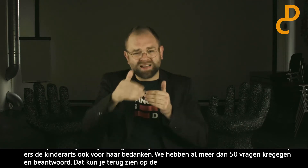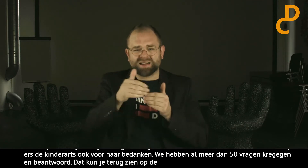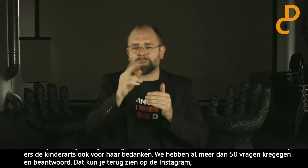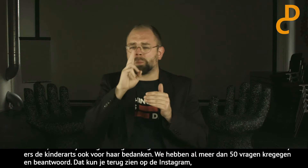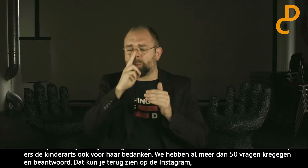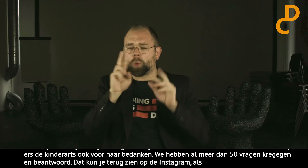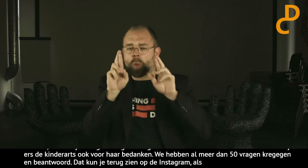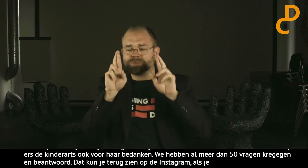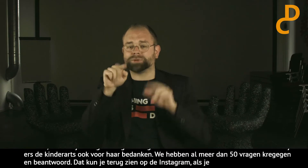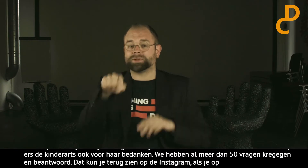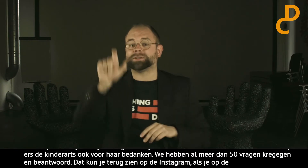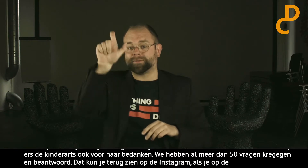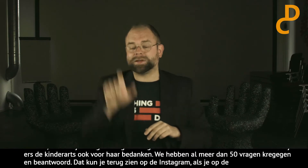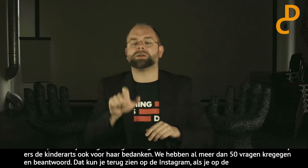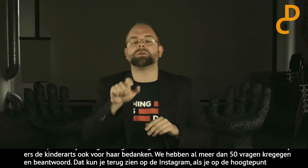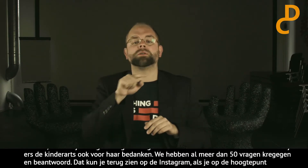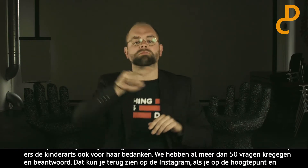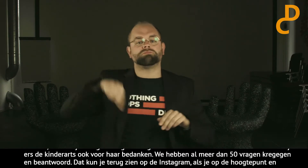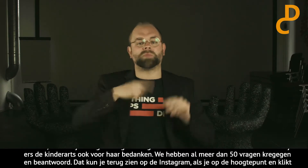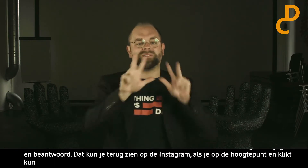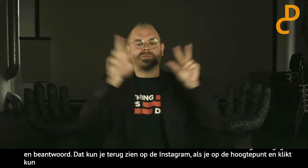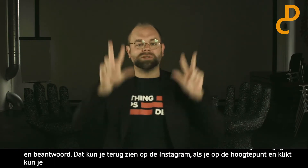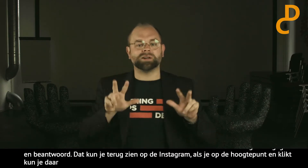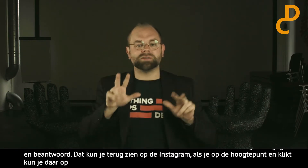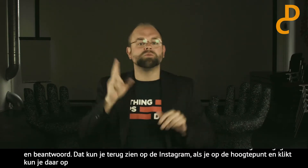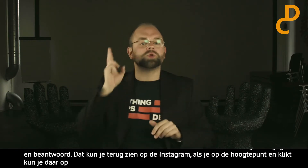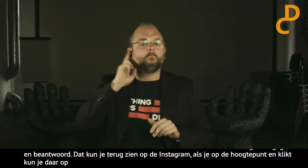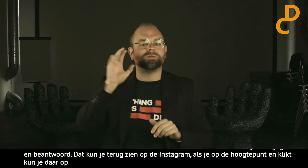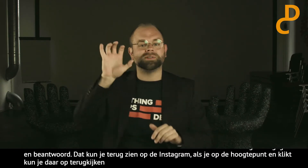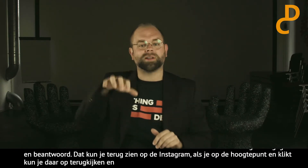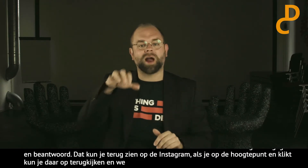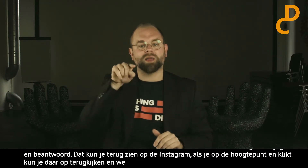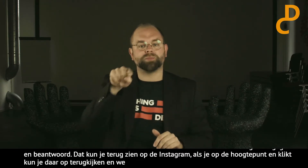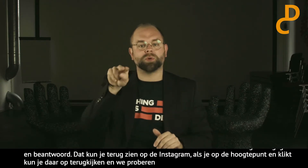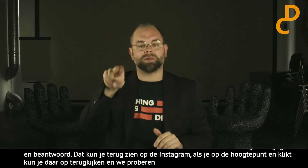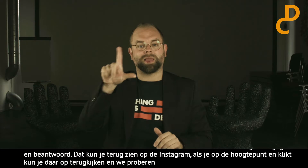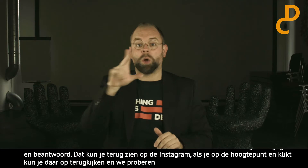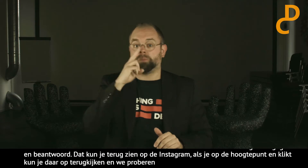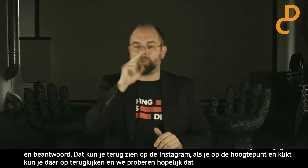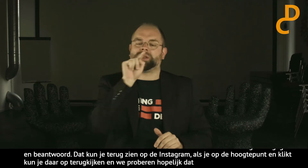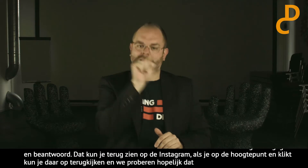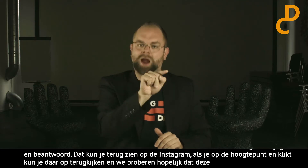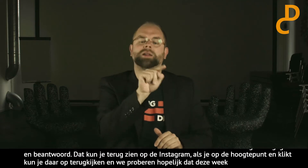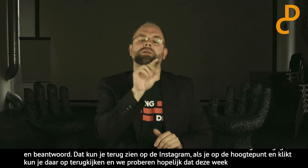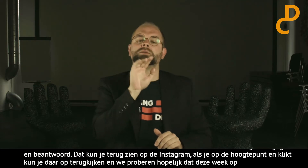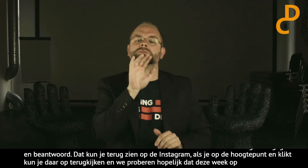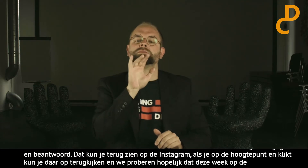En we proberen hopelijk deze week op onze website, dus van doofcentraal.nl, om daar